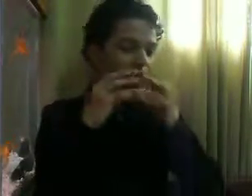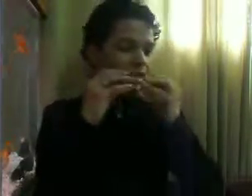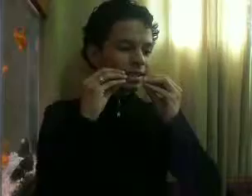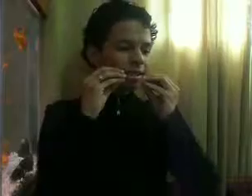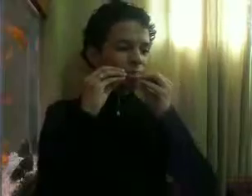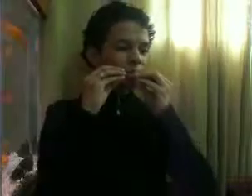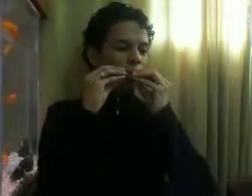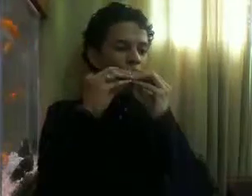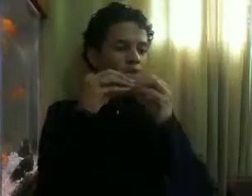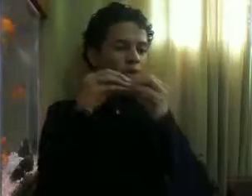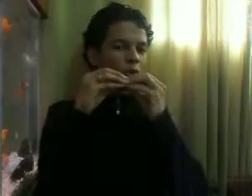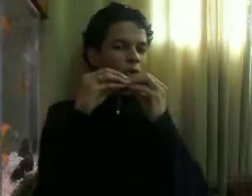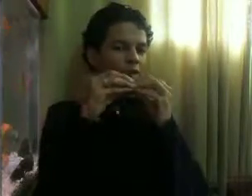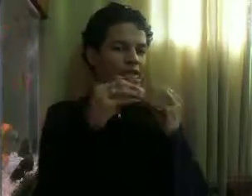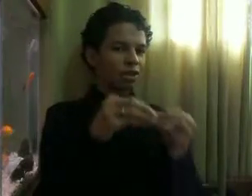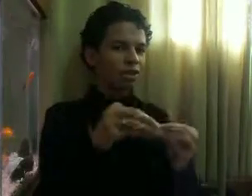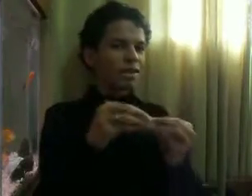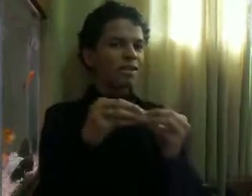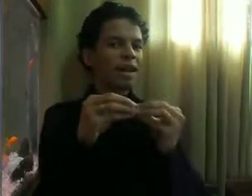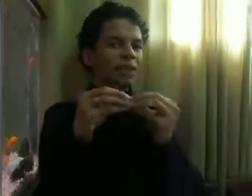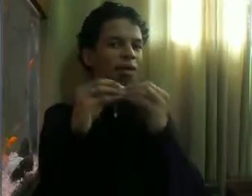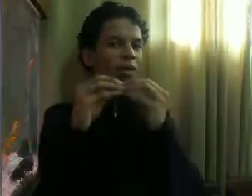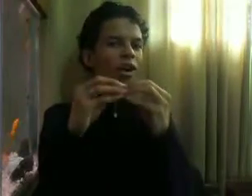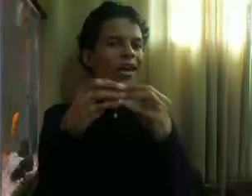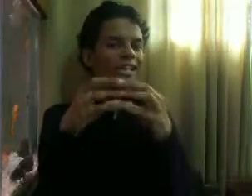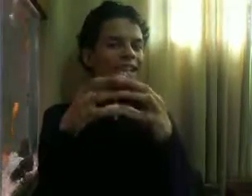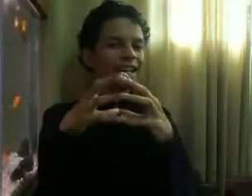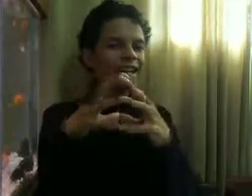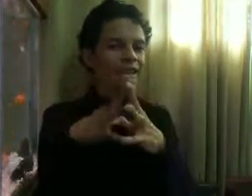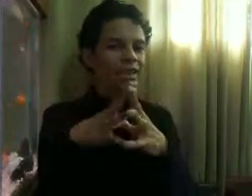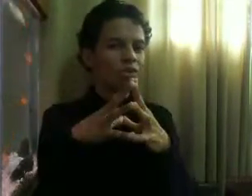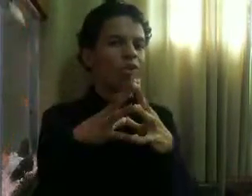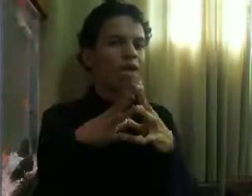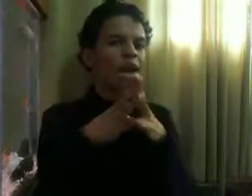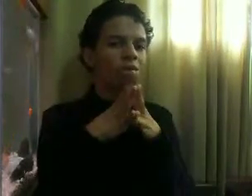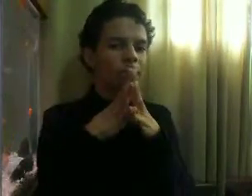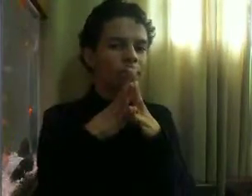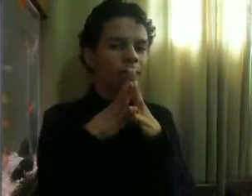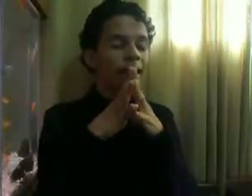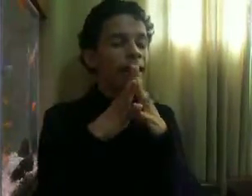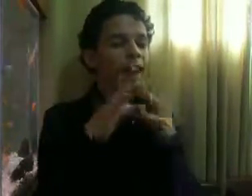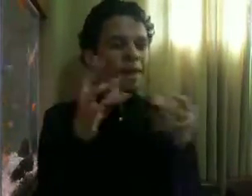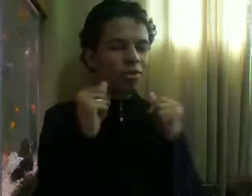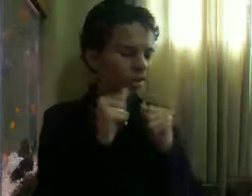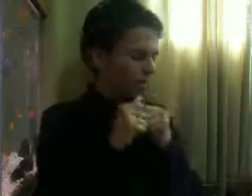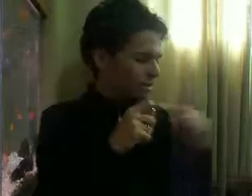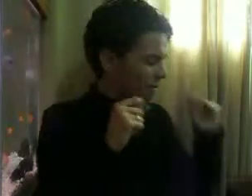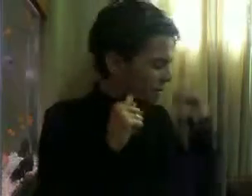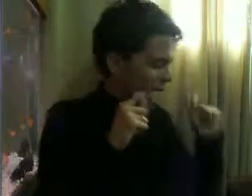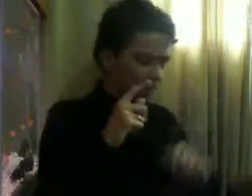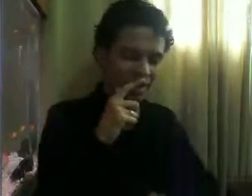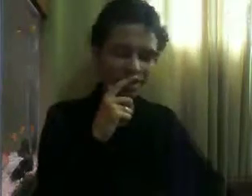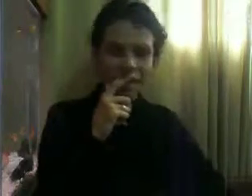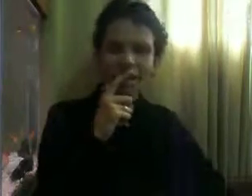E o modo como O Marcelo Rubens Paiva Coloca essa crise conjugal É uma coisa Que você para pra pensar Que